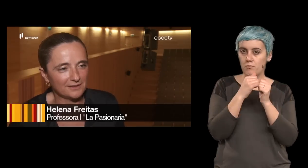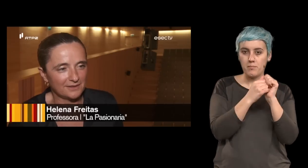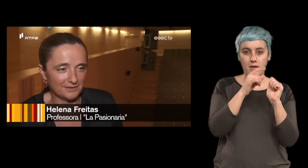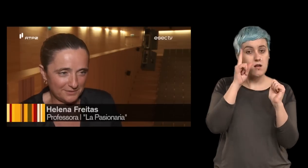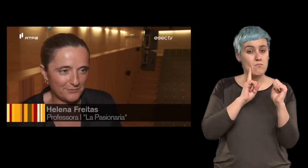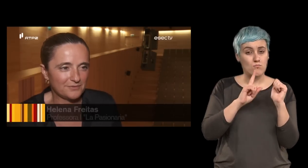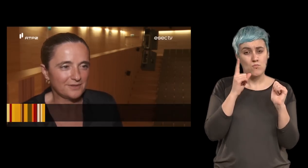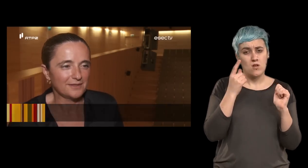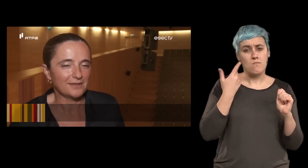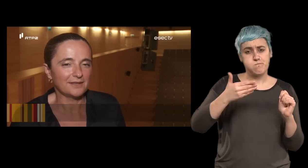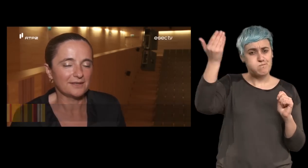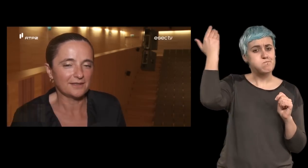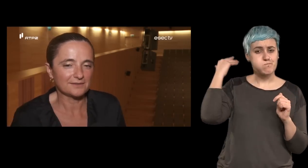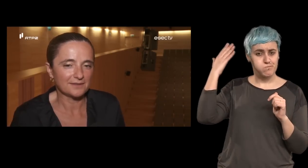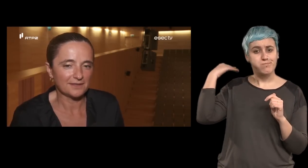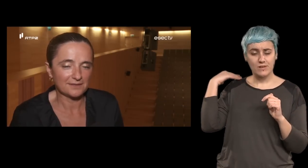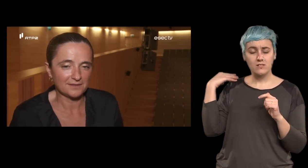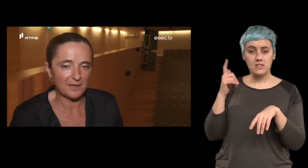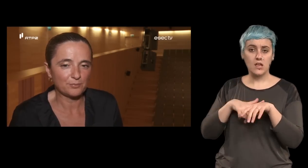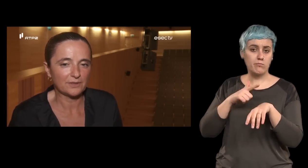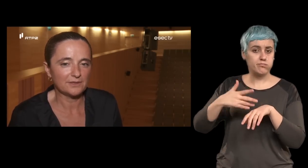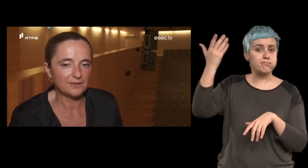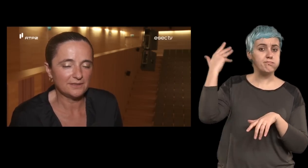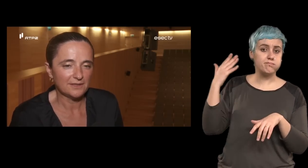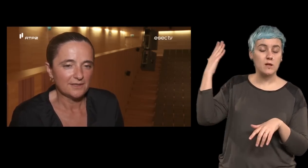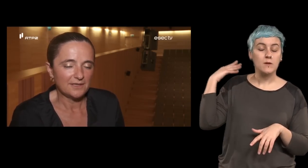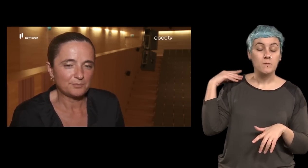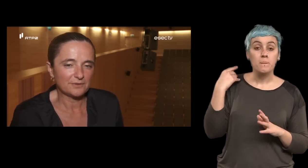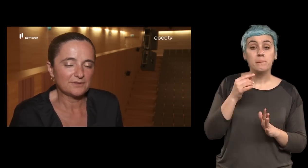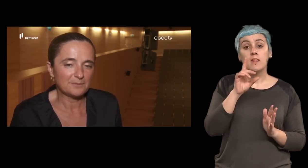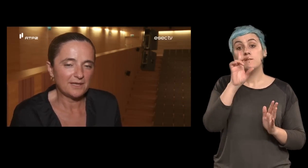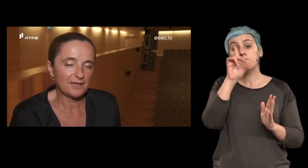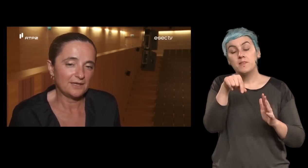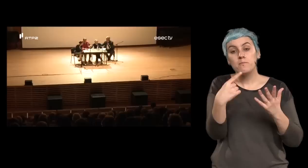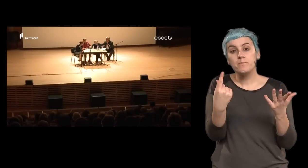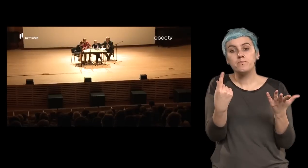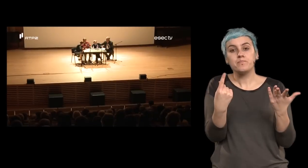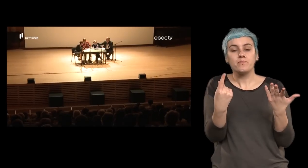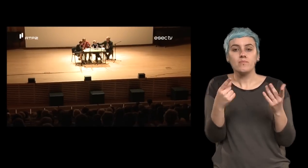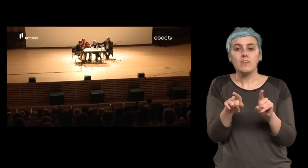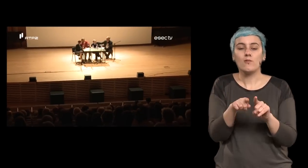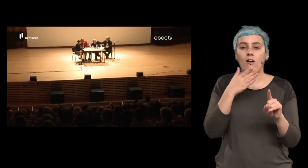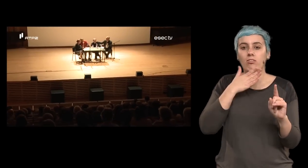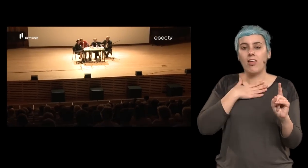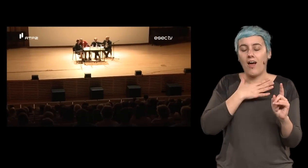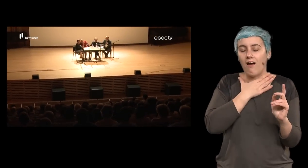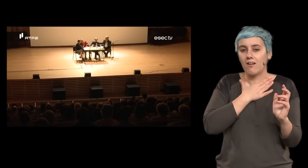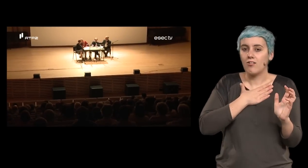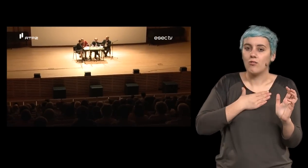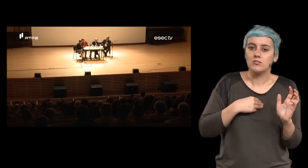teve nessa época e portanto isso é algo que me seduz porque é a oportunidade de